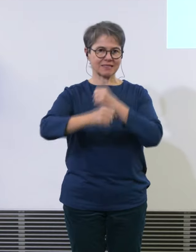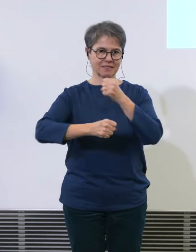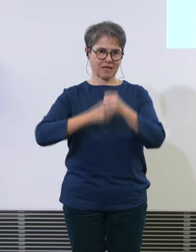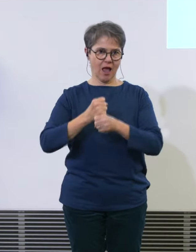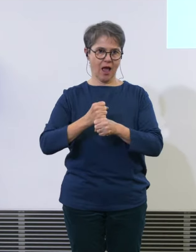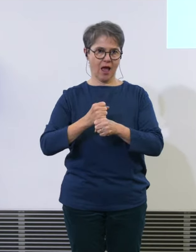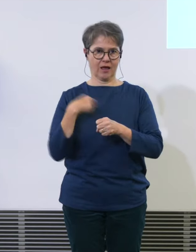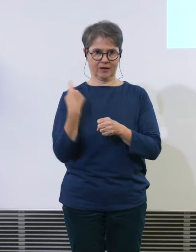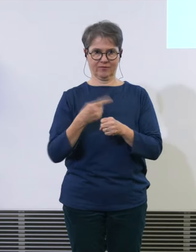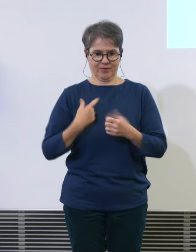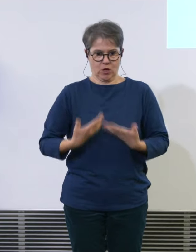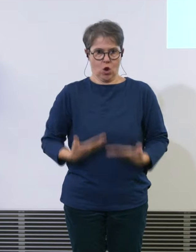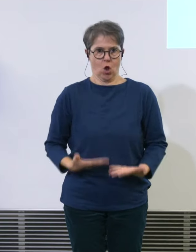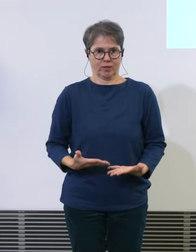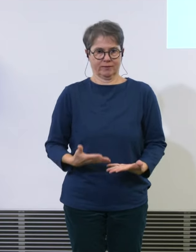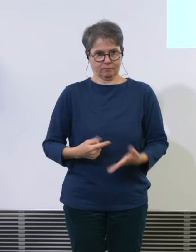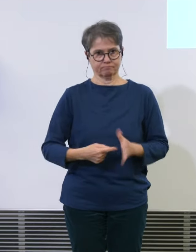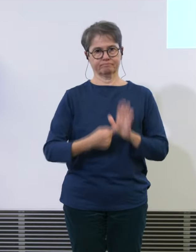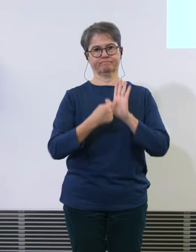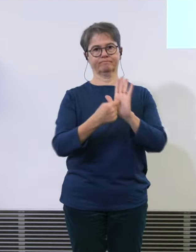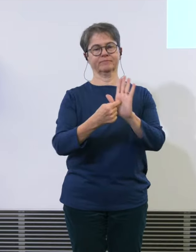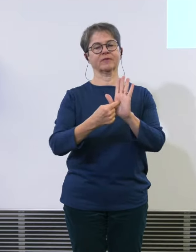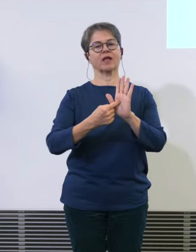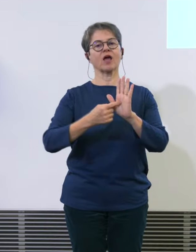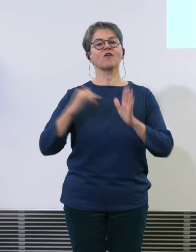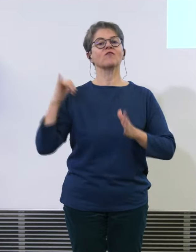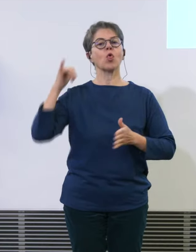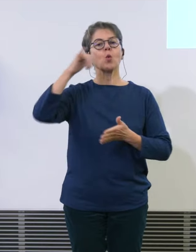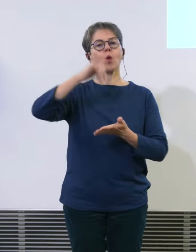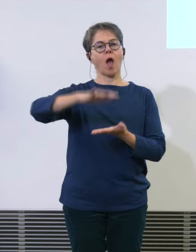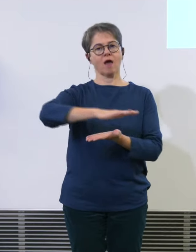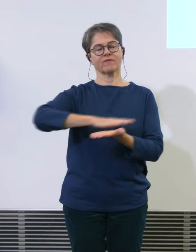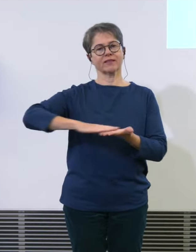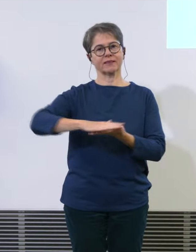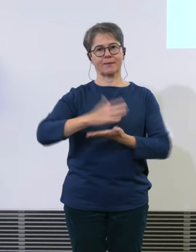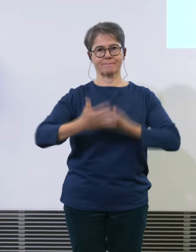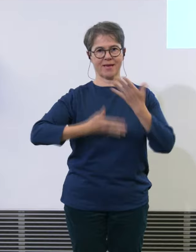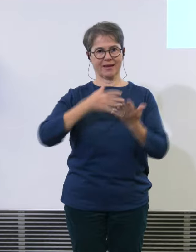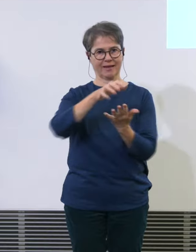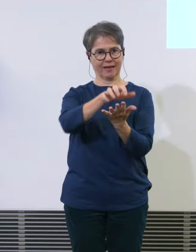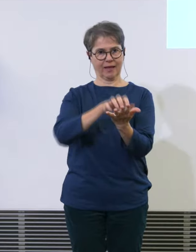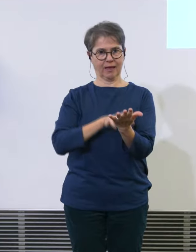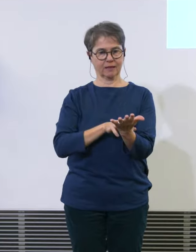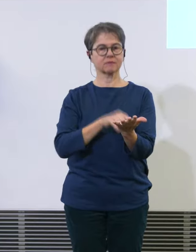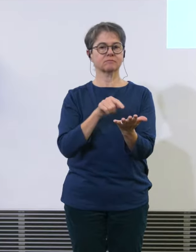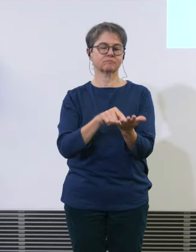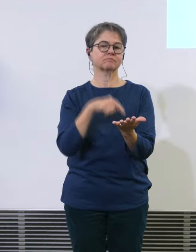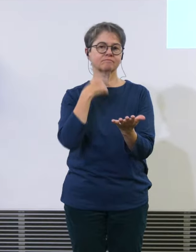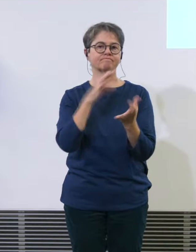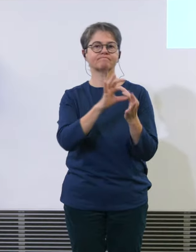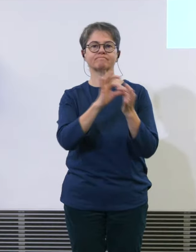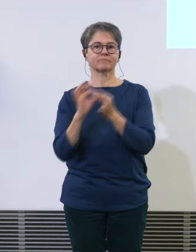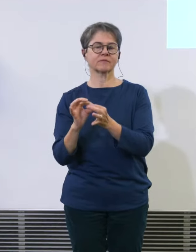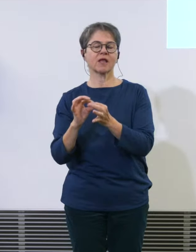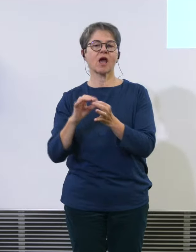Zeitpunkt den Flughafenbericht und damit auch der sogenannte Zürcher Fluglärmindex, der ZDFI.